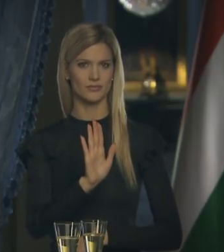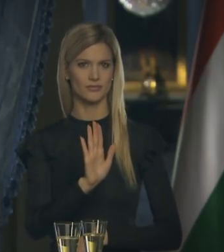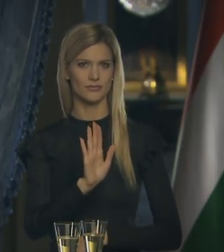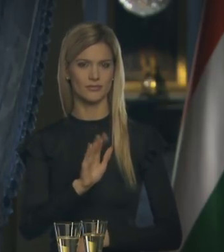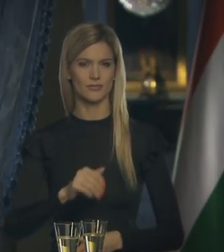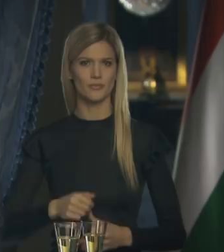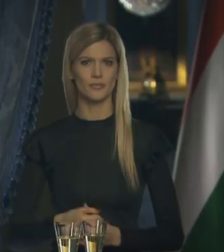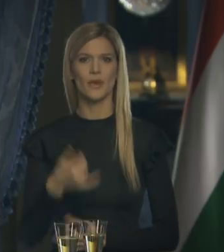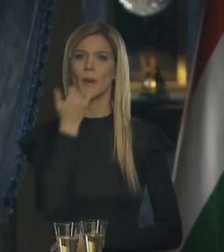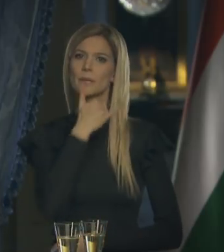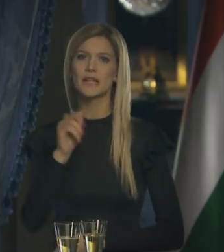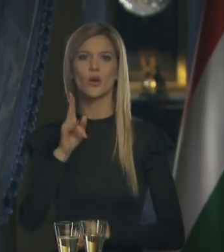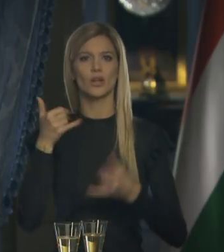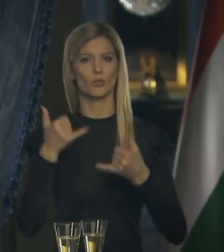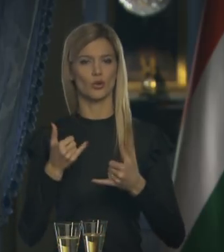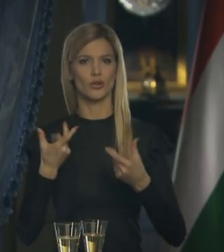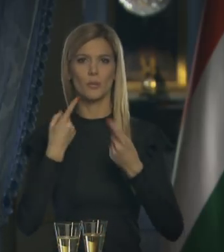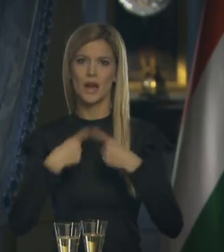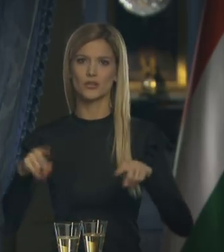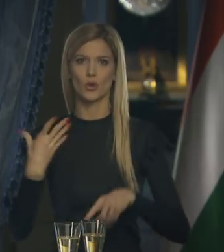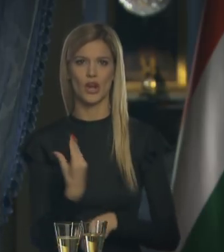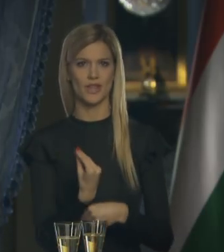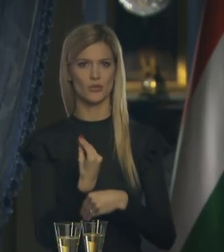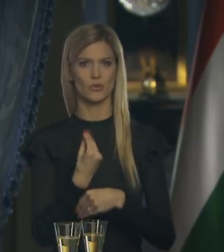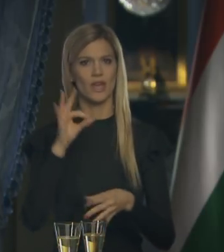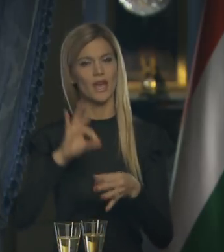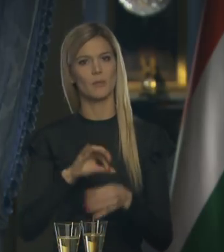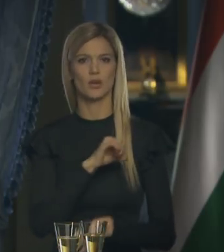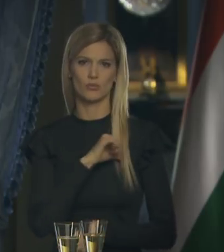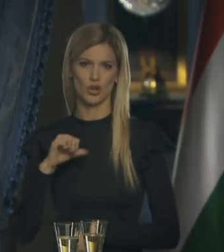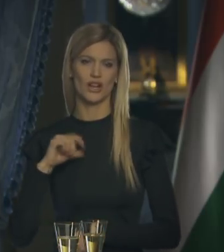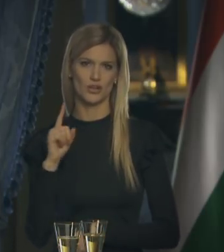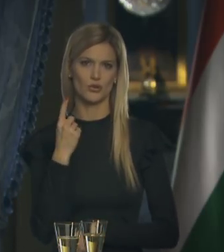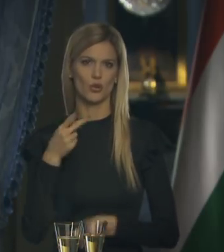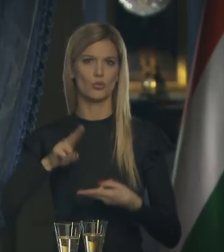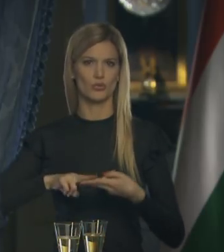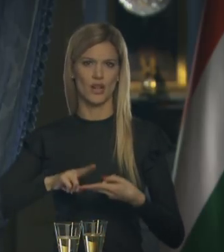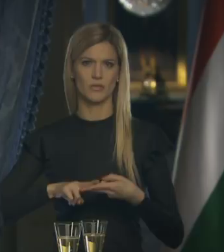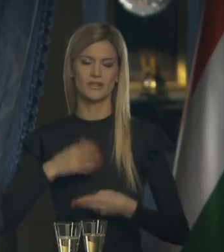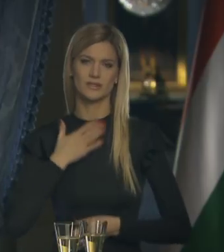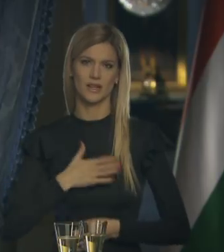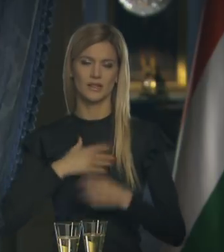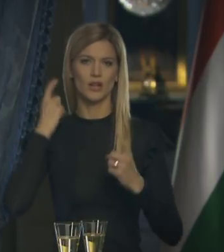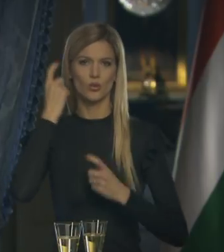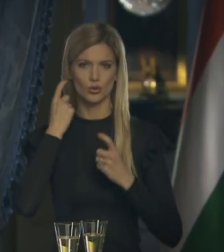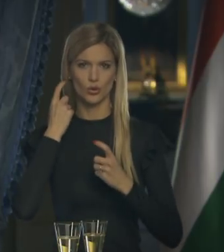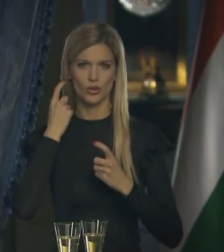Mindenkinek, aki most másokkal együtt vagy épp magányosan ünnepelve, a szeretteire gondol.